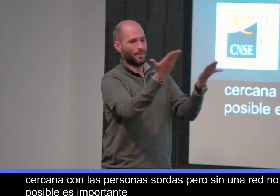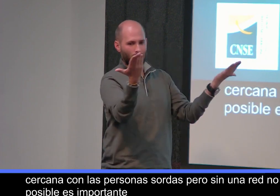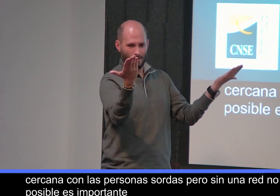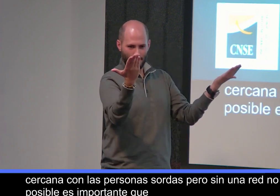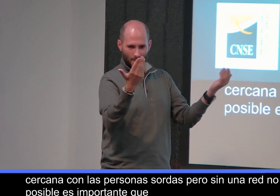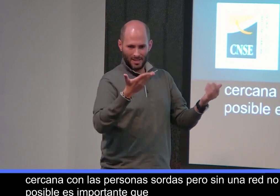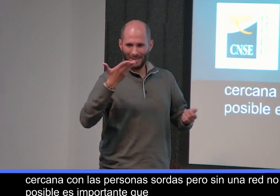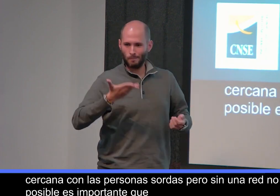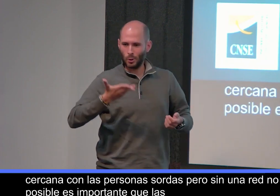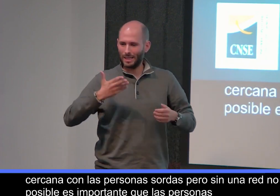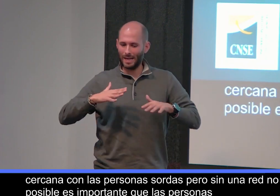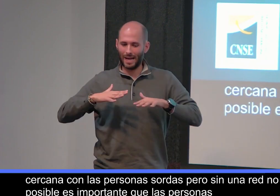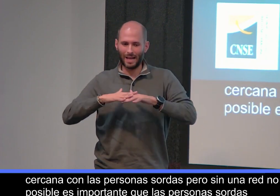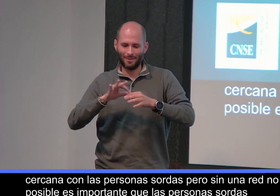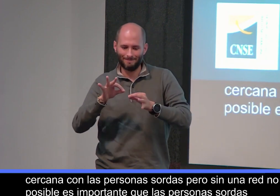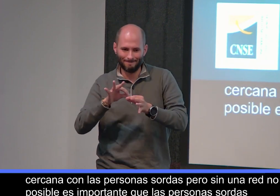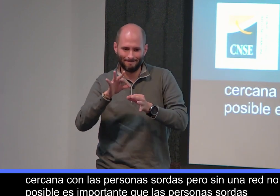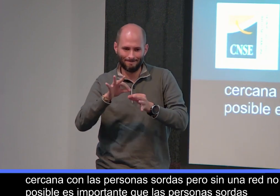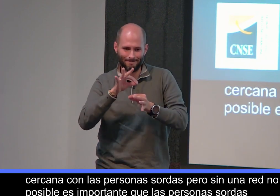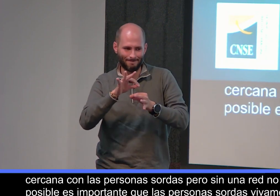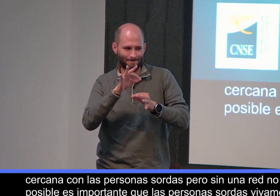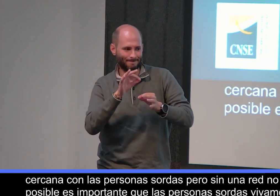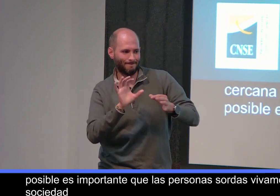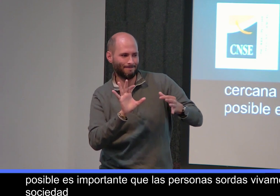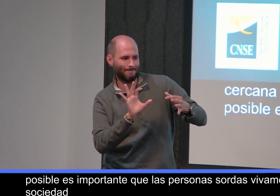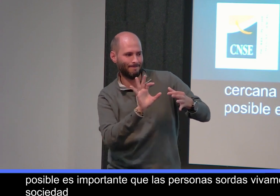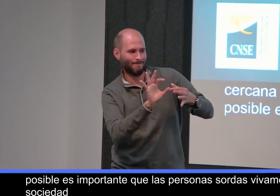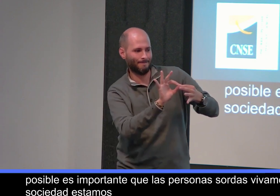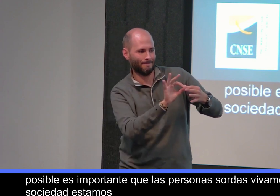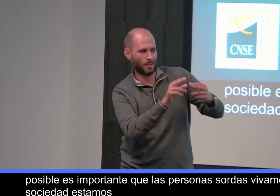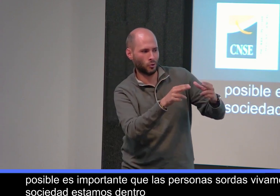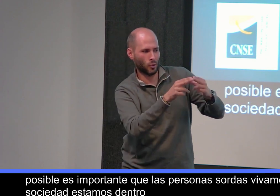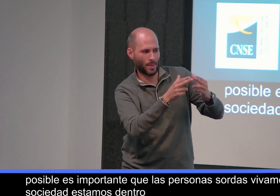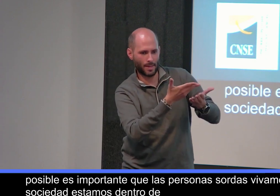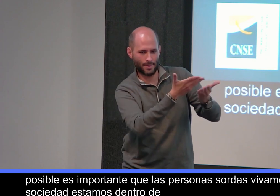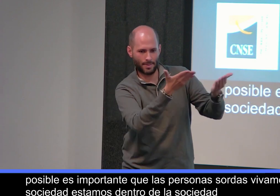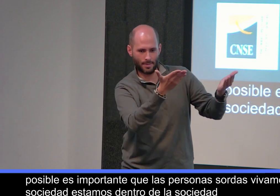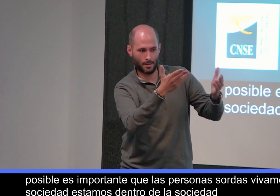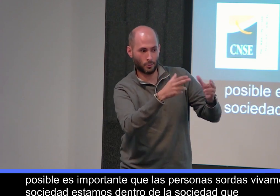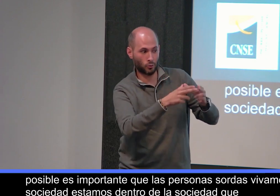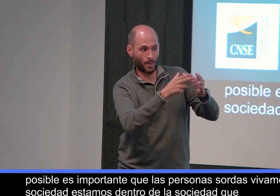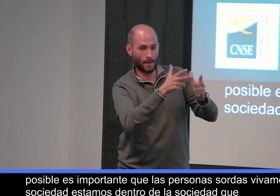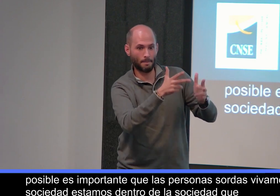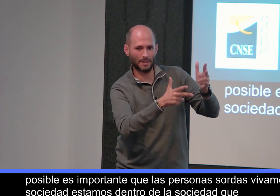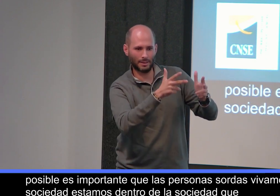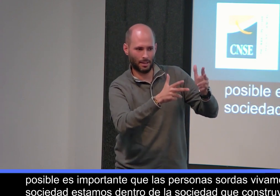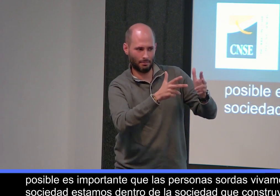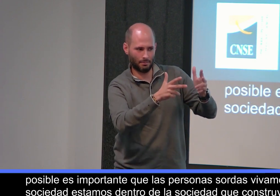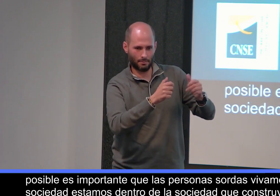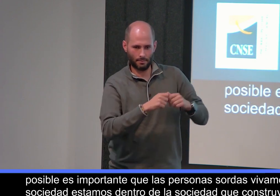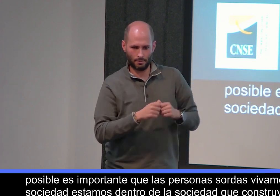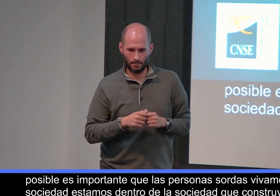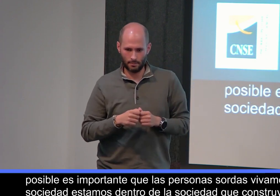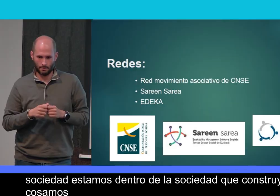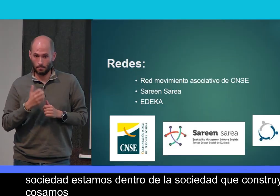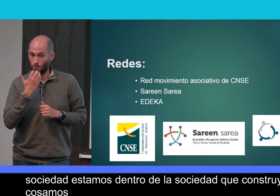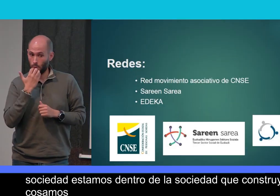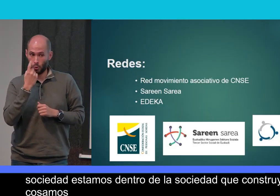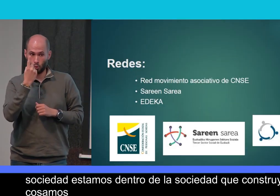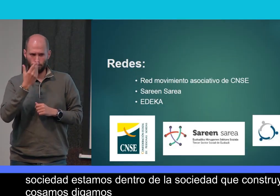personas sordas vivamos en sociedad. Estamos dentro de la sociedad, que construyamos, que cosamos esta unión con